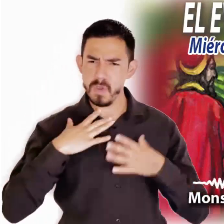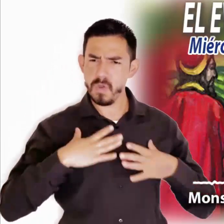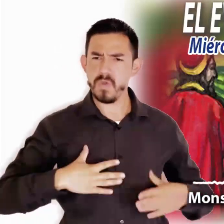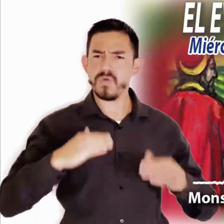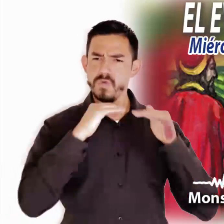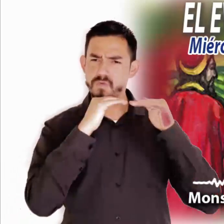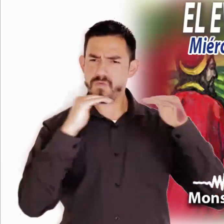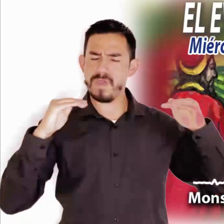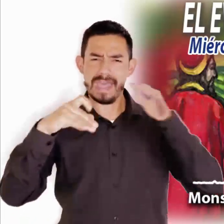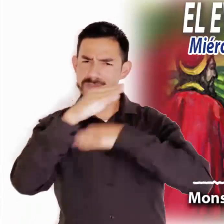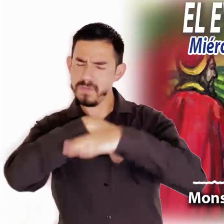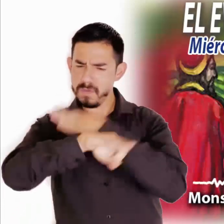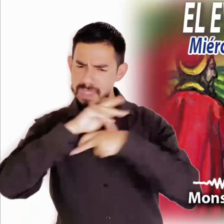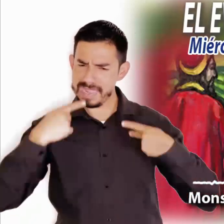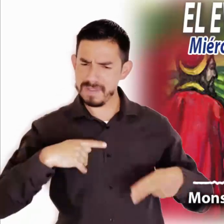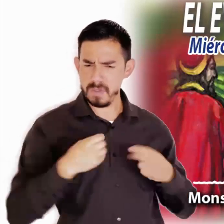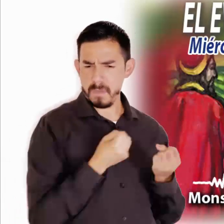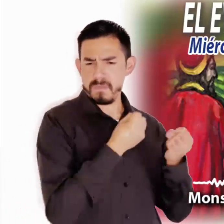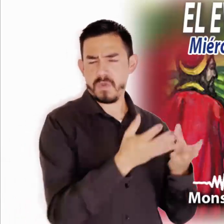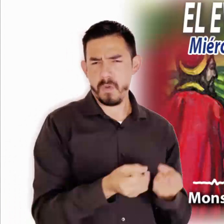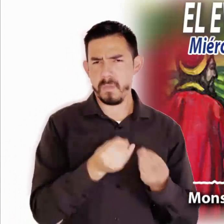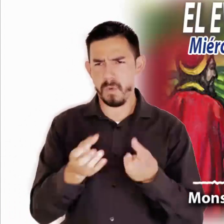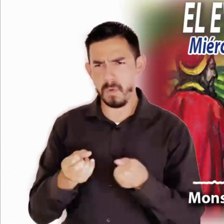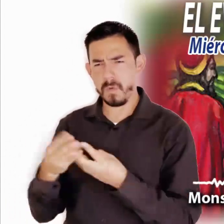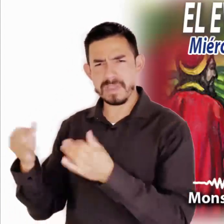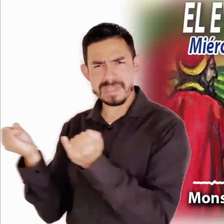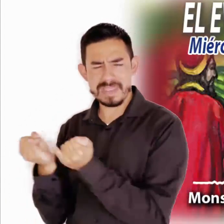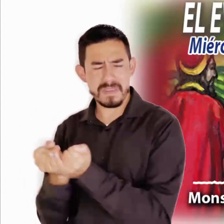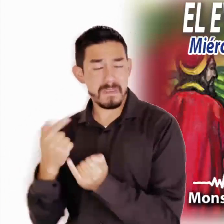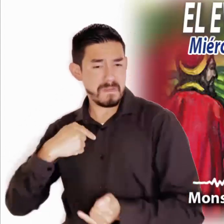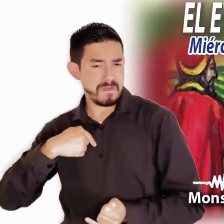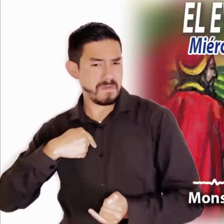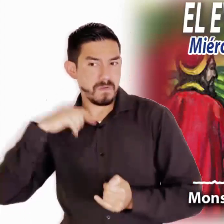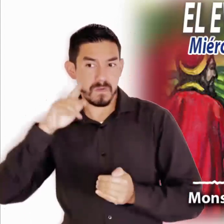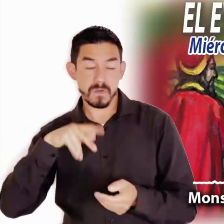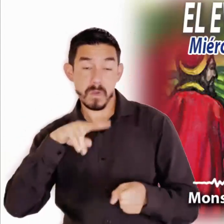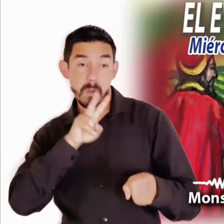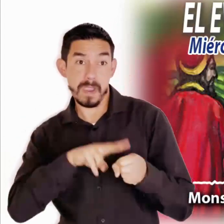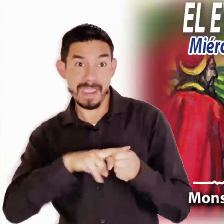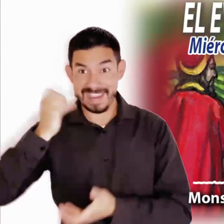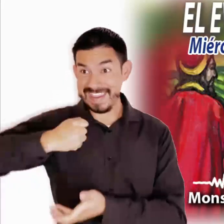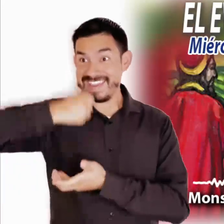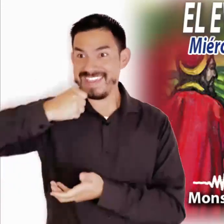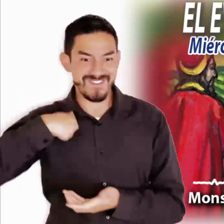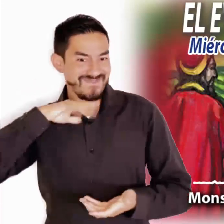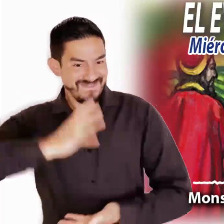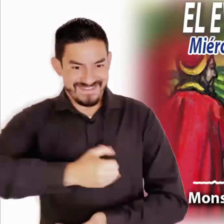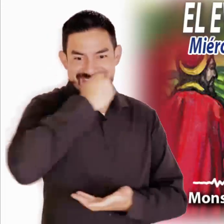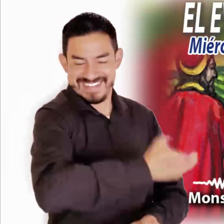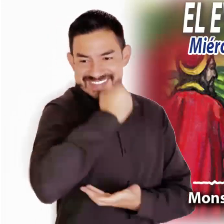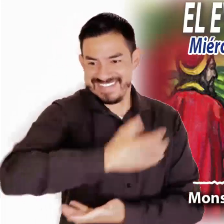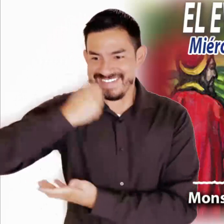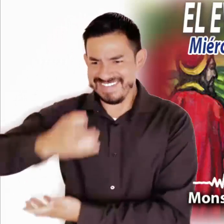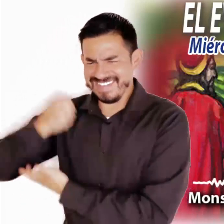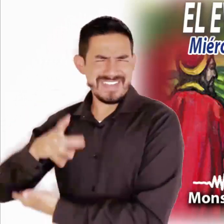en justicia y equidad, dar este servicio y no convertir los puestos públicos en